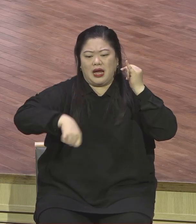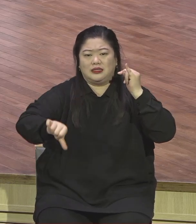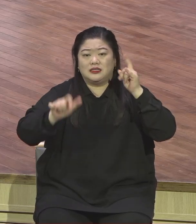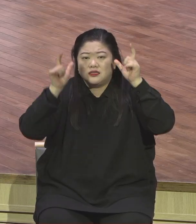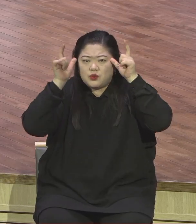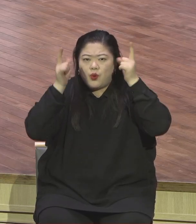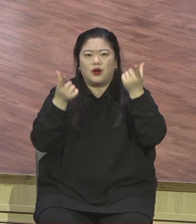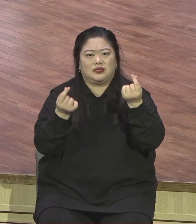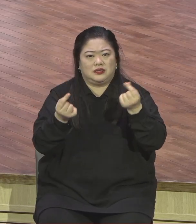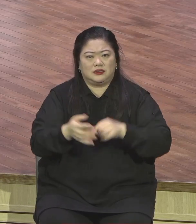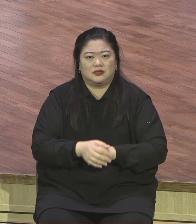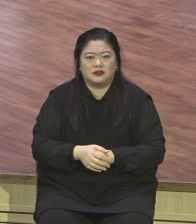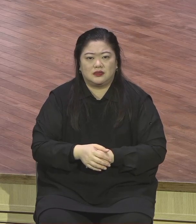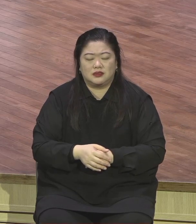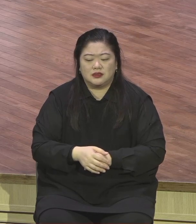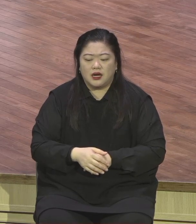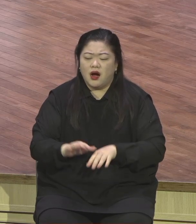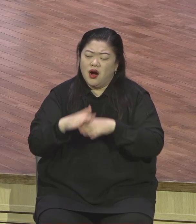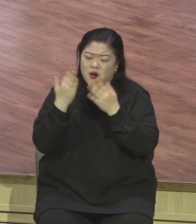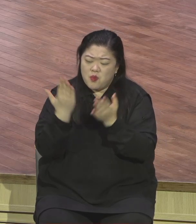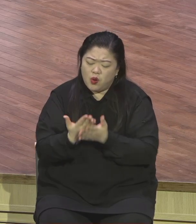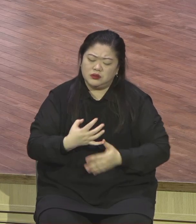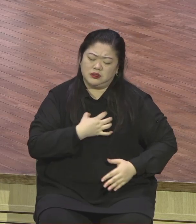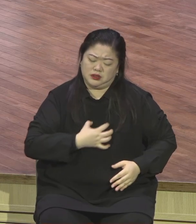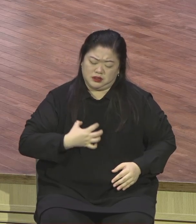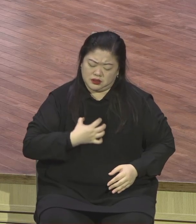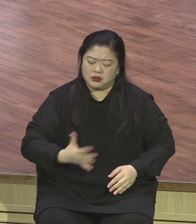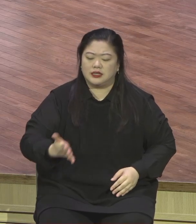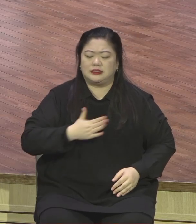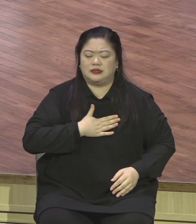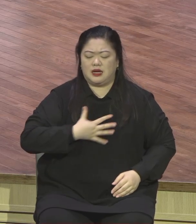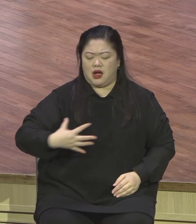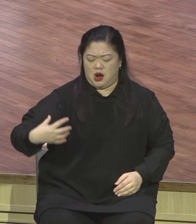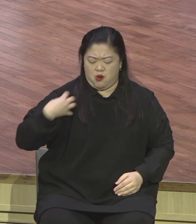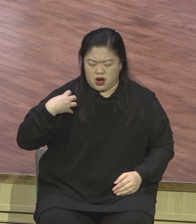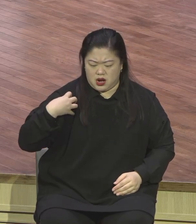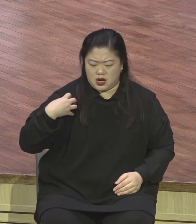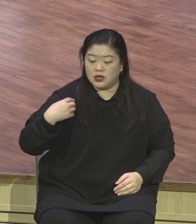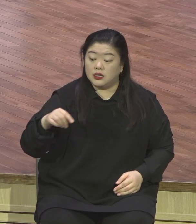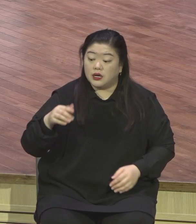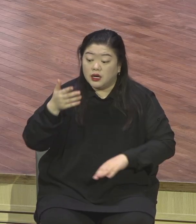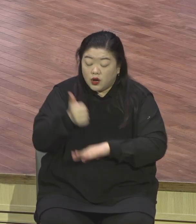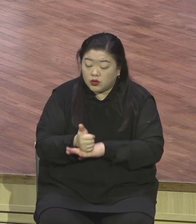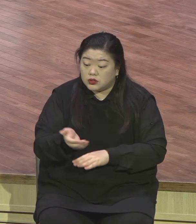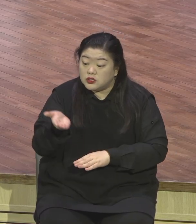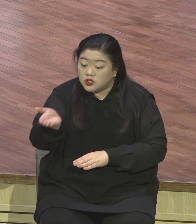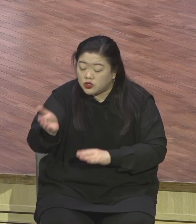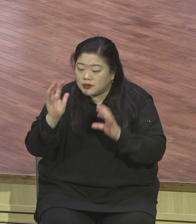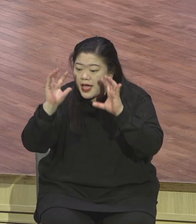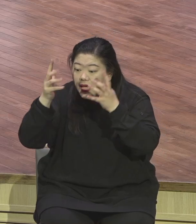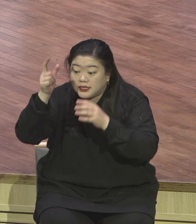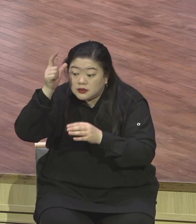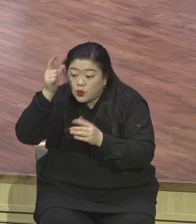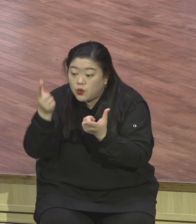하중은 내가 담당할 테니 너는 온유하고 겸소하게 나만 따라오면 된다.